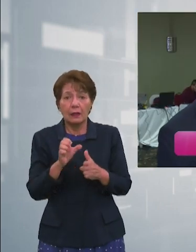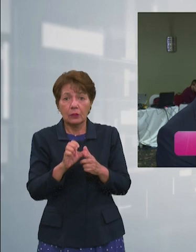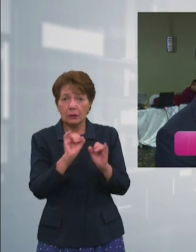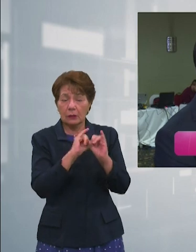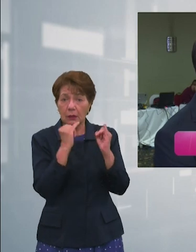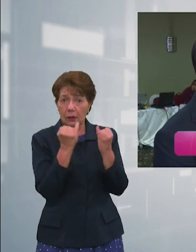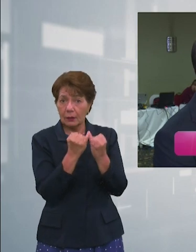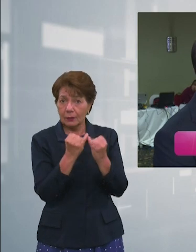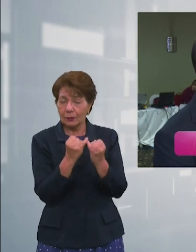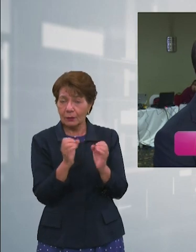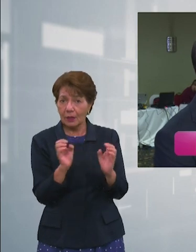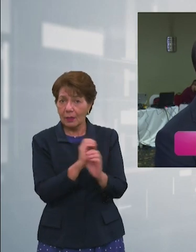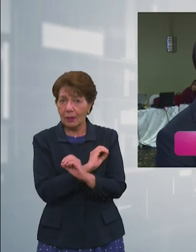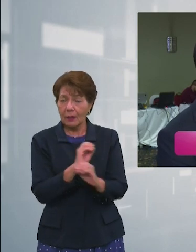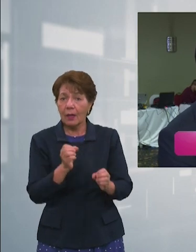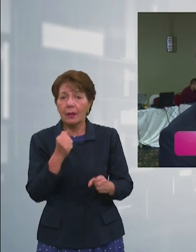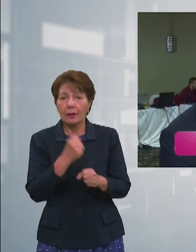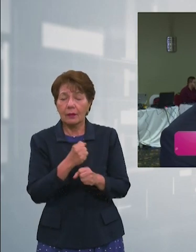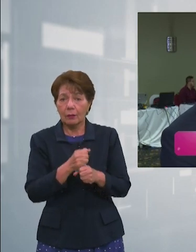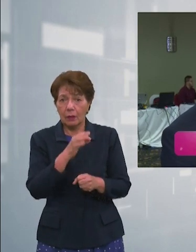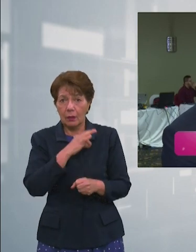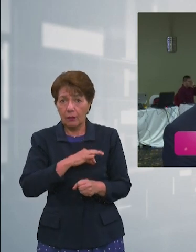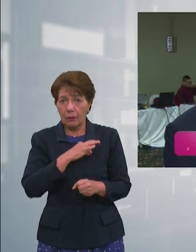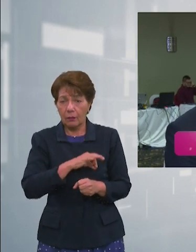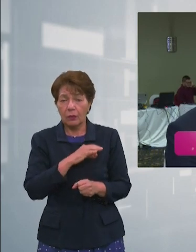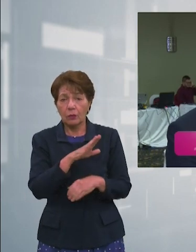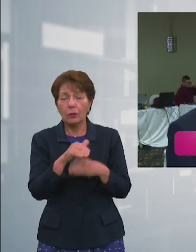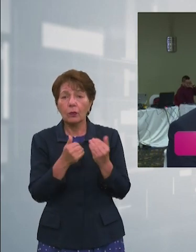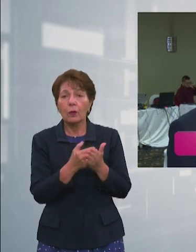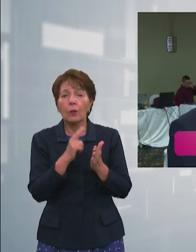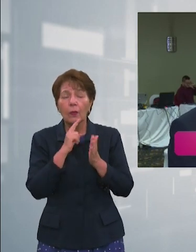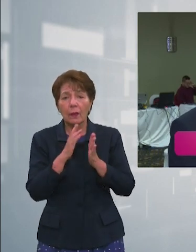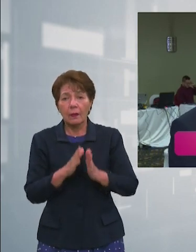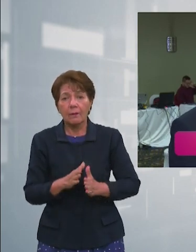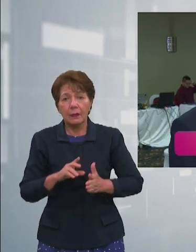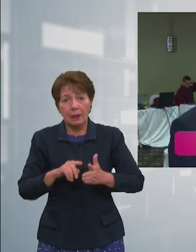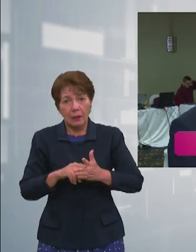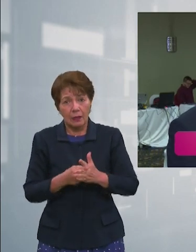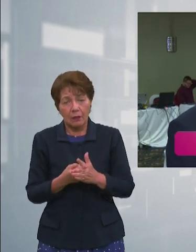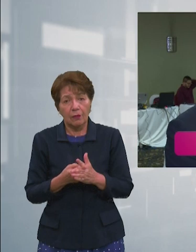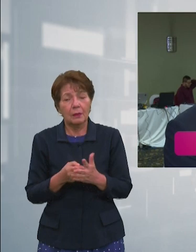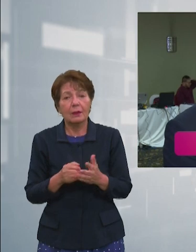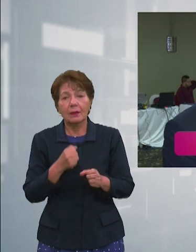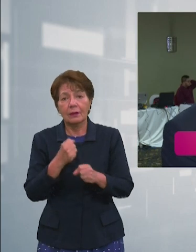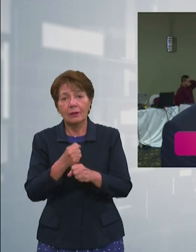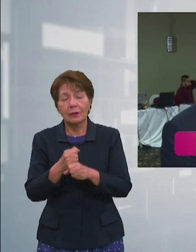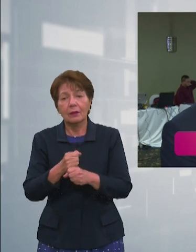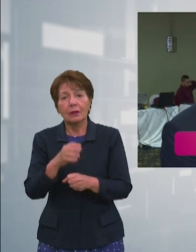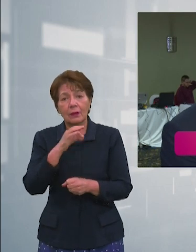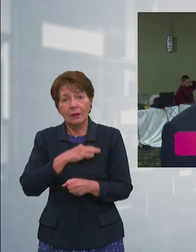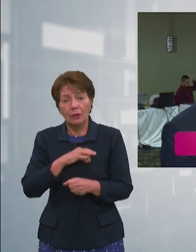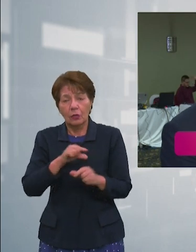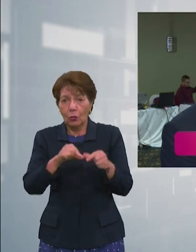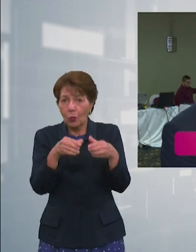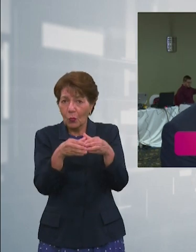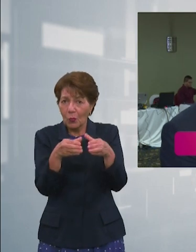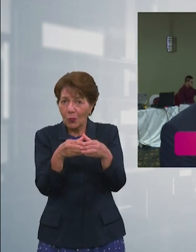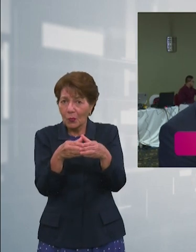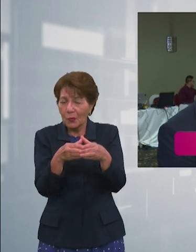beneficio de la población que era para lo que estaba creada y comienzan a funcionar en beneficio de una clase determinada y un